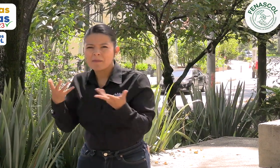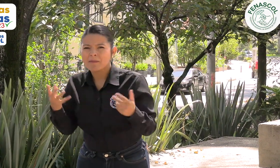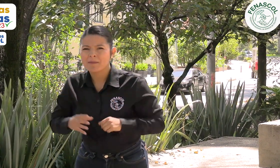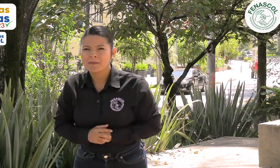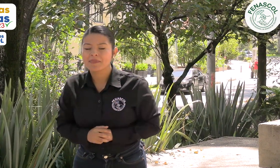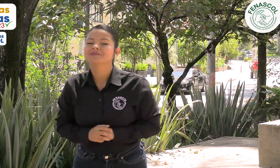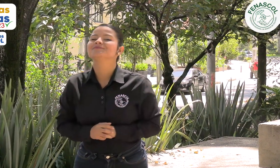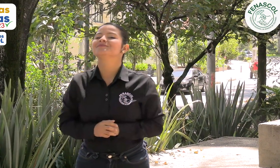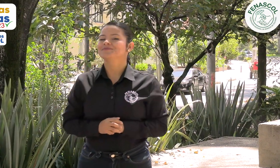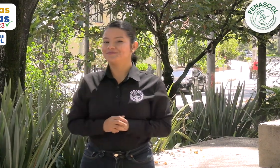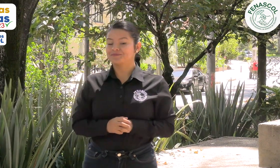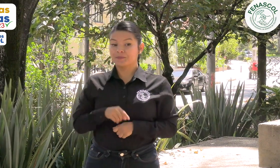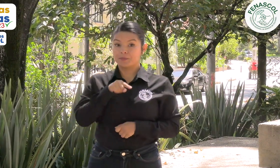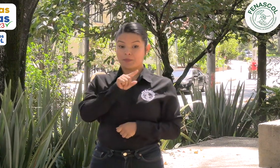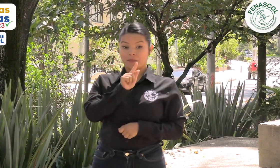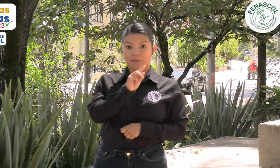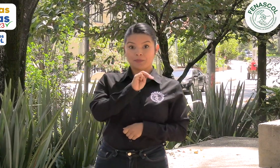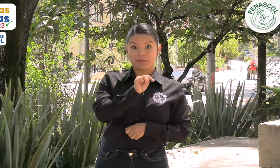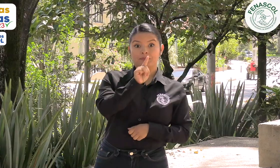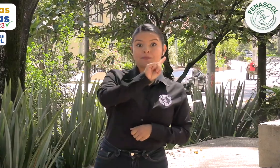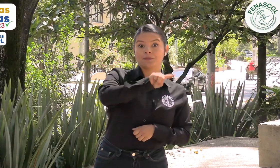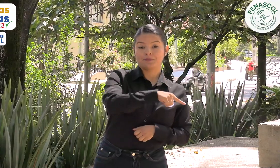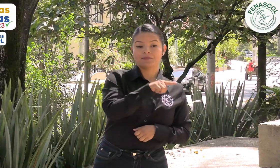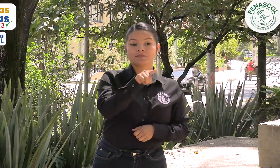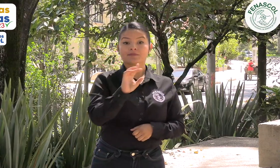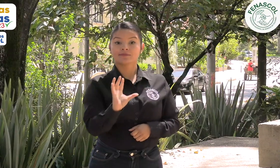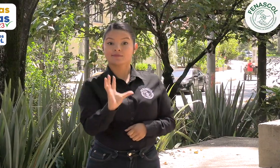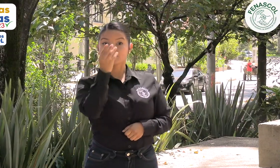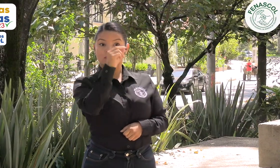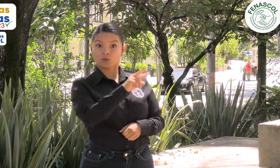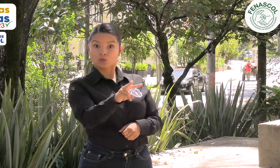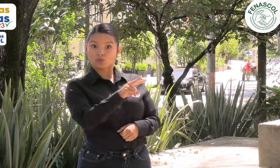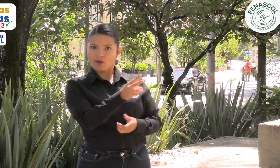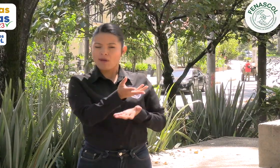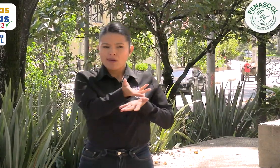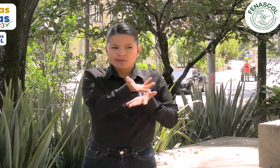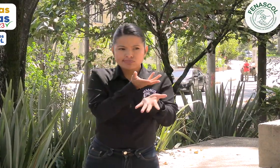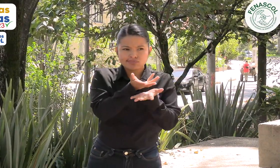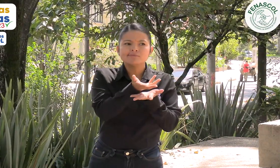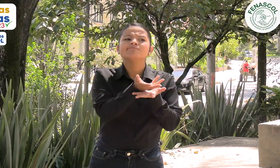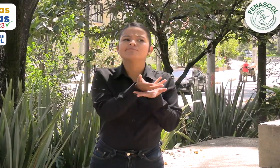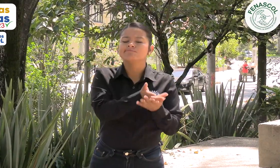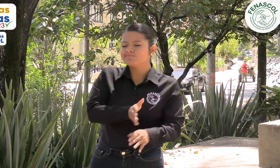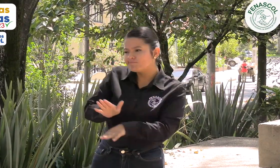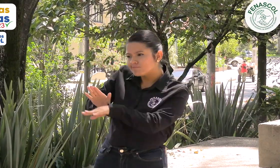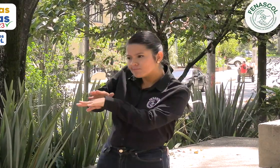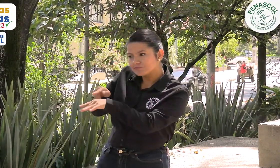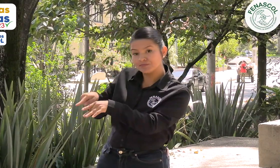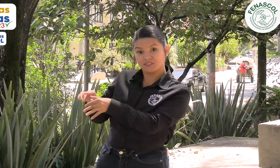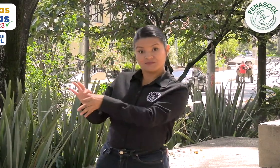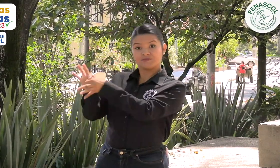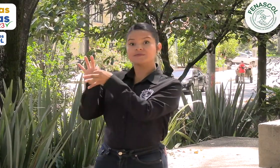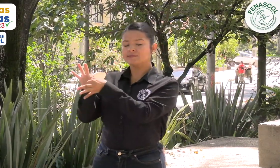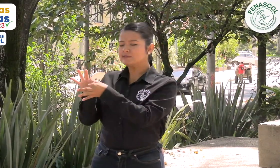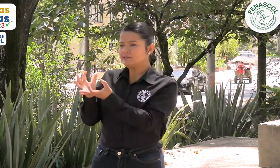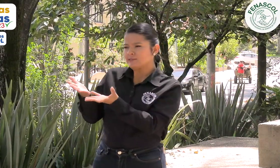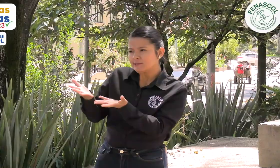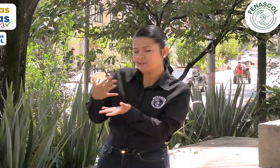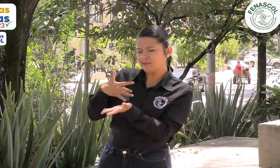Este reconocimiento fue debido a la gestión que FENASCOL realizó en relación a la propuesta de la FMS